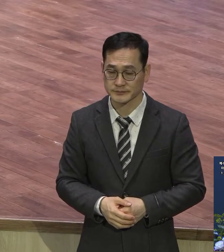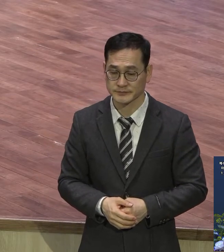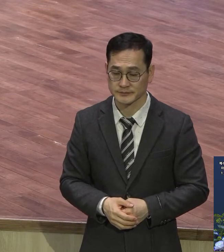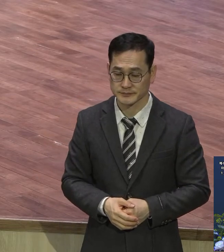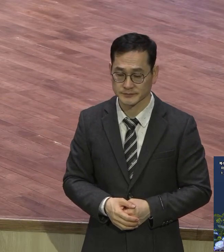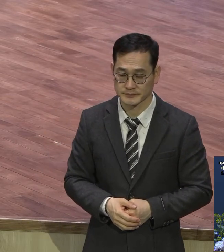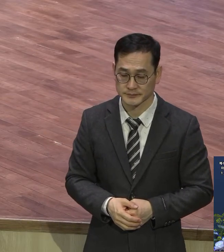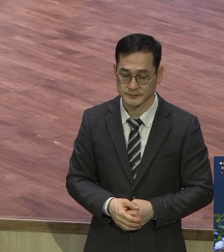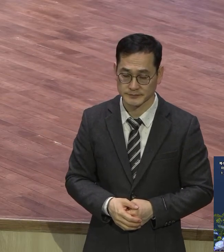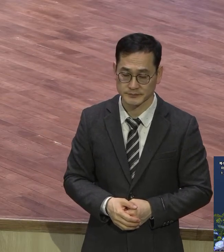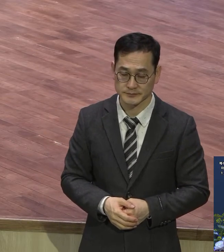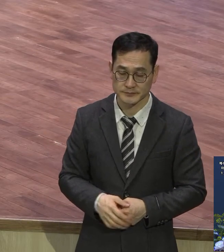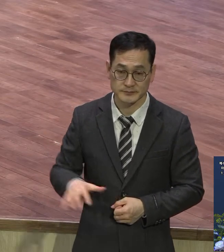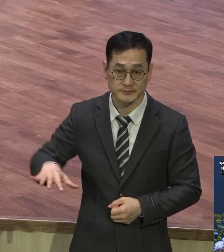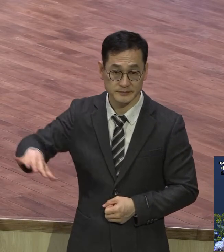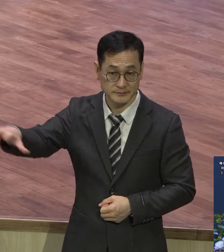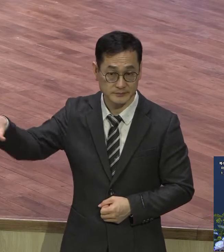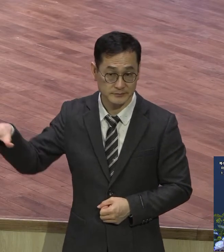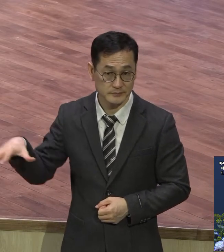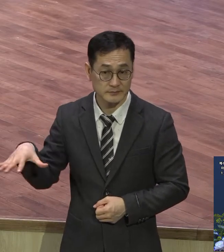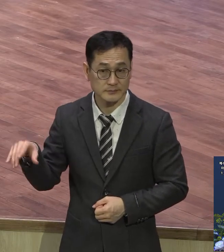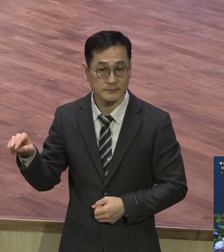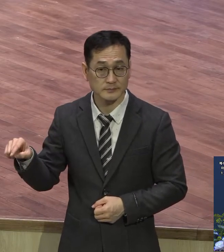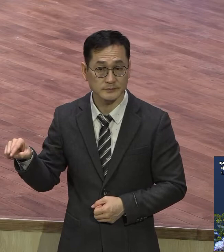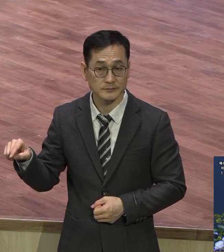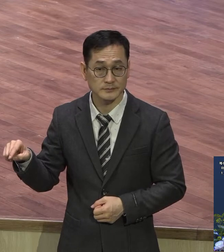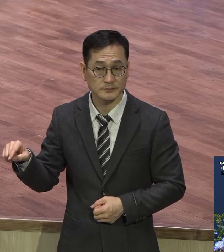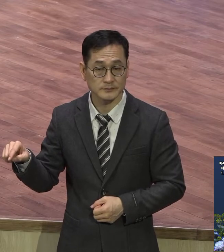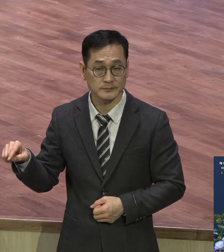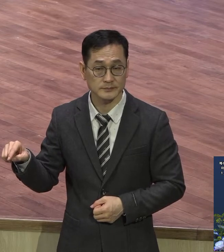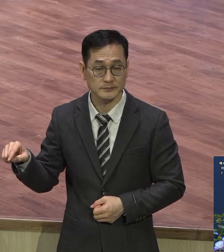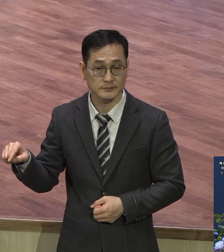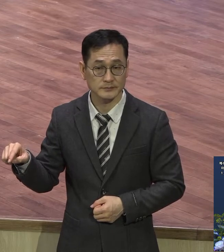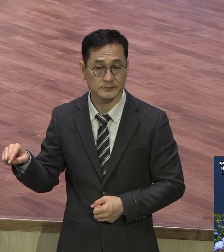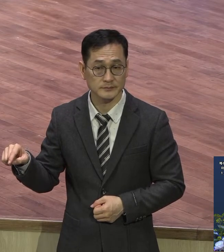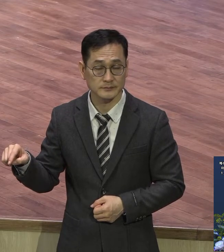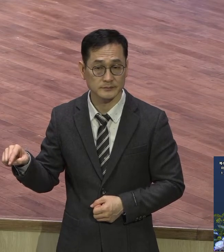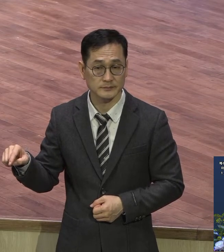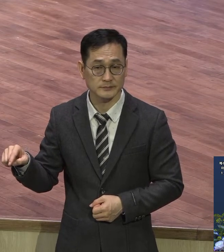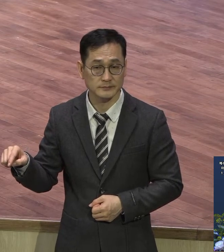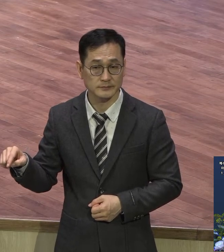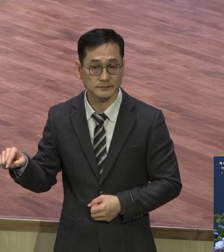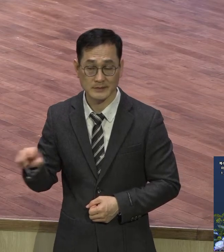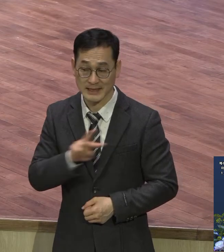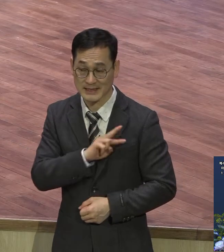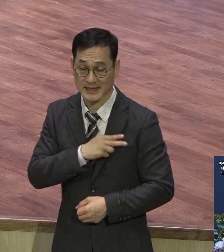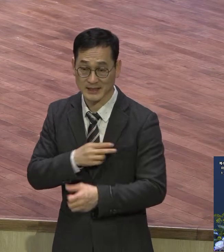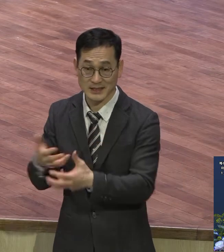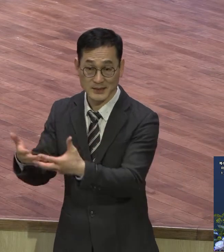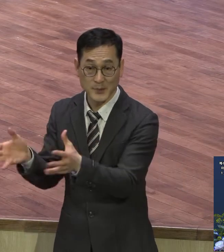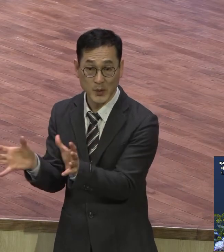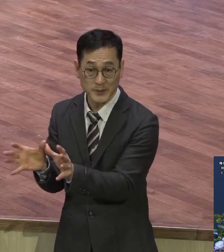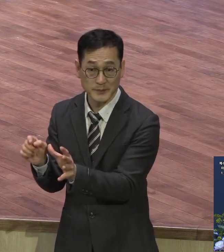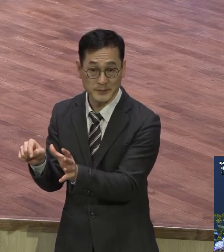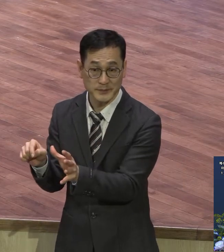이분들은 이분들은 신전지는 신전지 교회도 아니지만 이단집단이지만 자기들이 말하는 교회죠